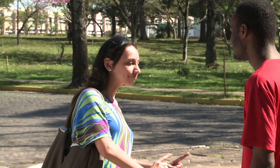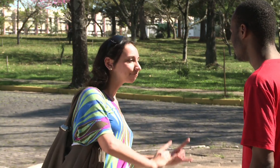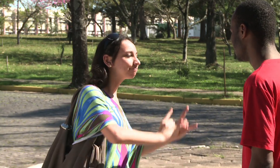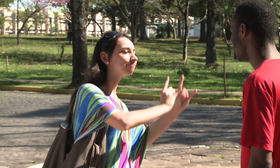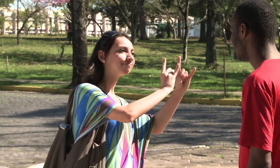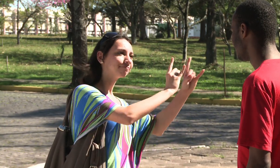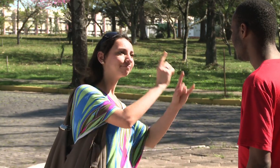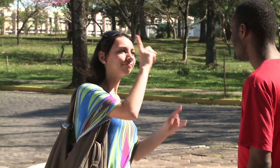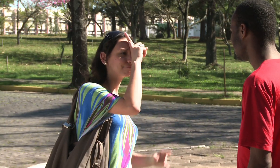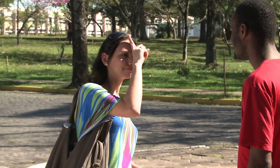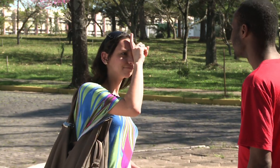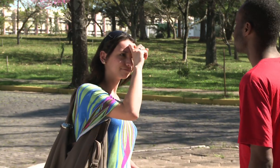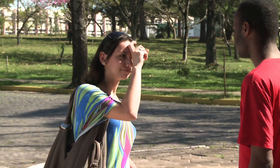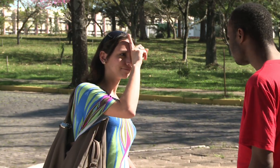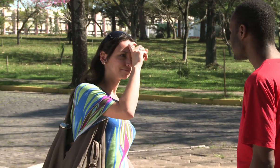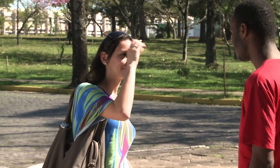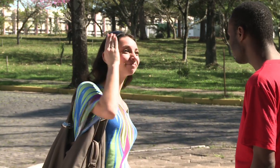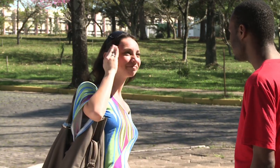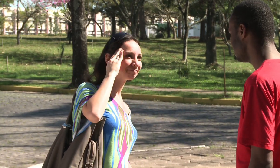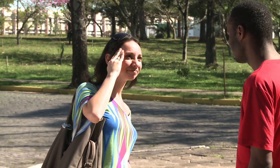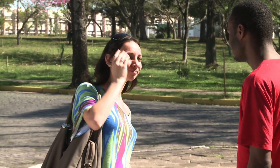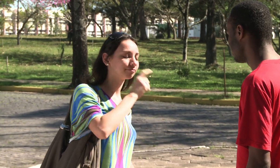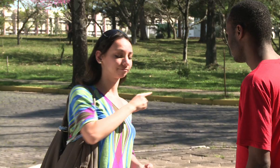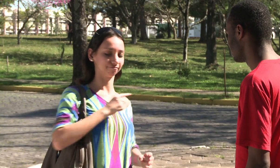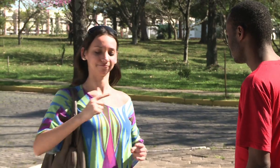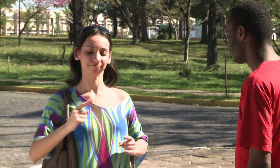Sabe o prédio do hospital? Sabe? E o prédio do RU?